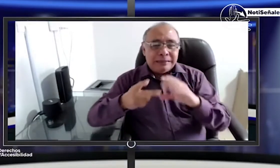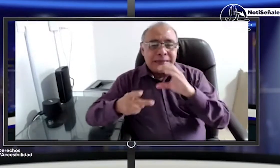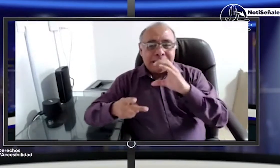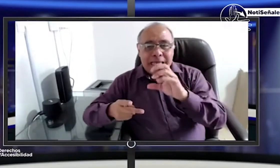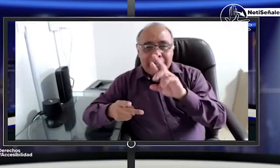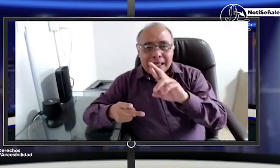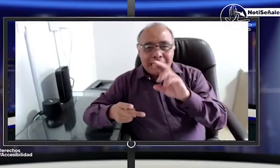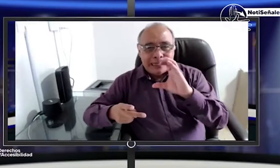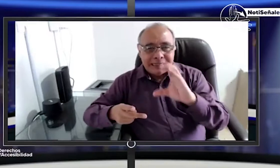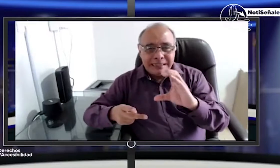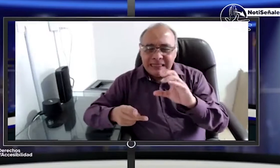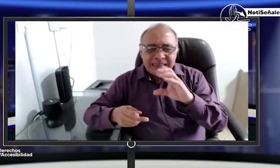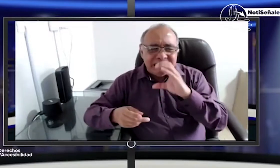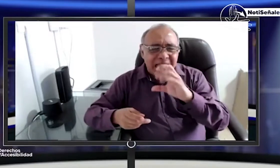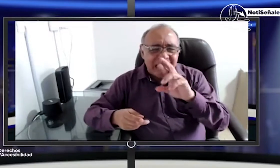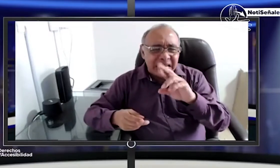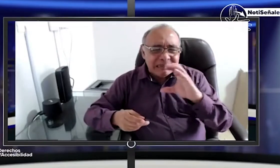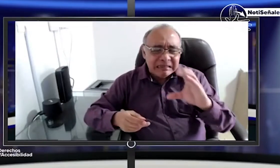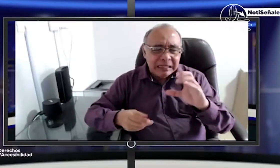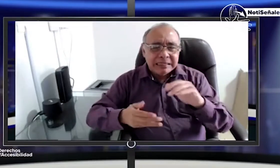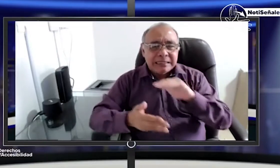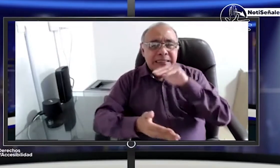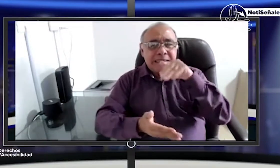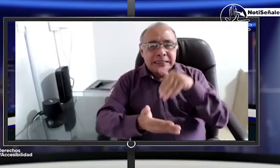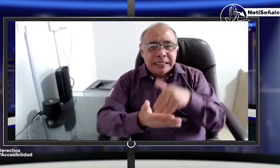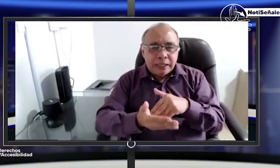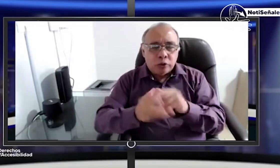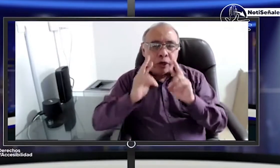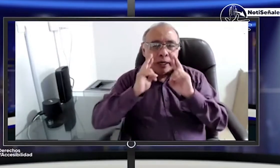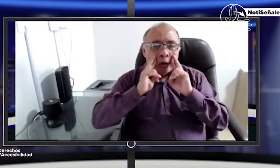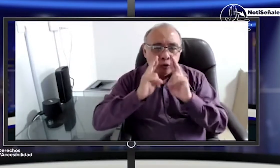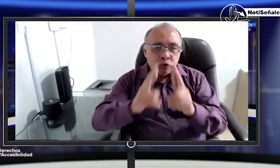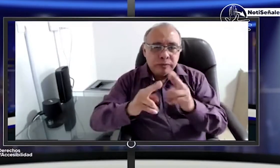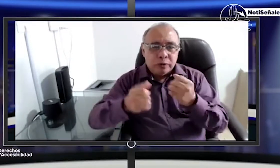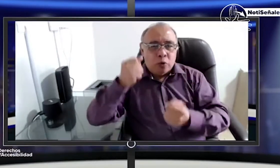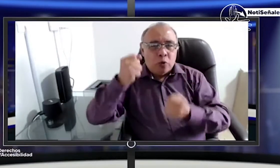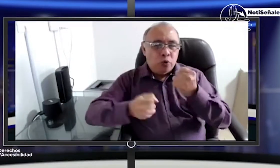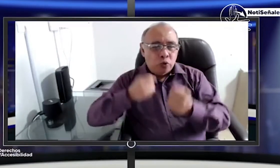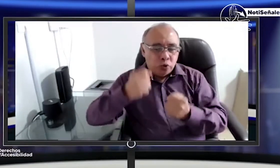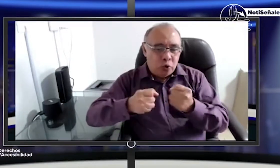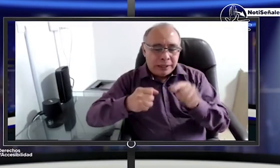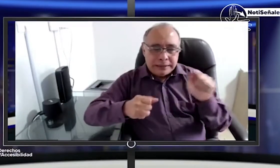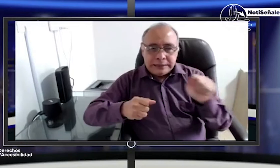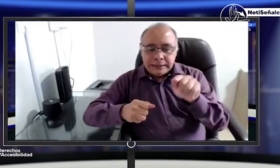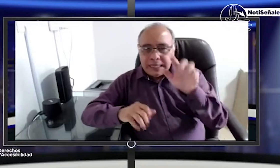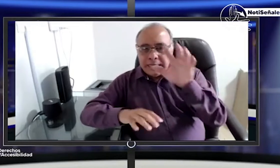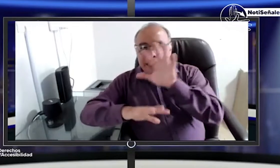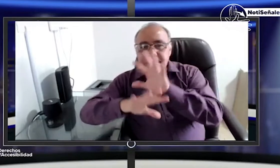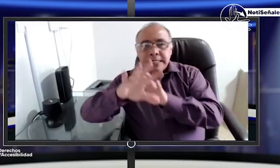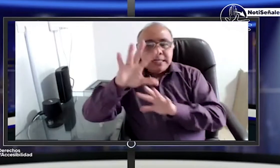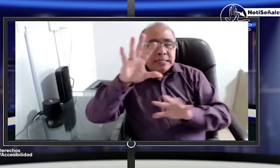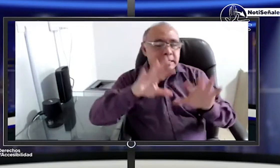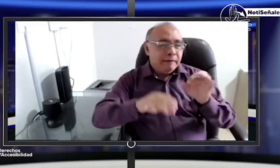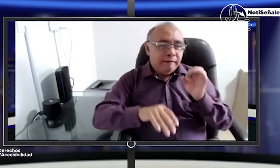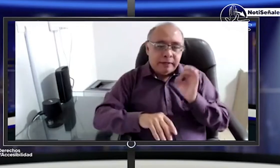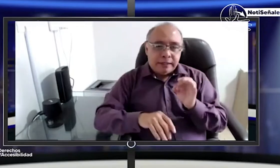instituciones como en los centros de enseñanza automovilística en los centros de reconocimiento de conductores todavía